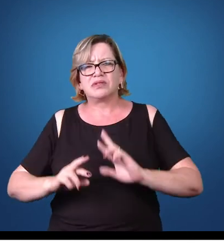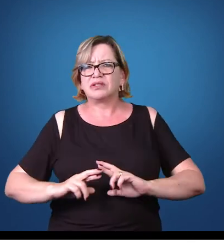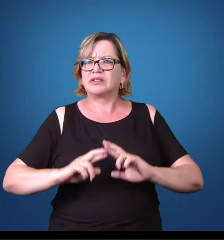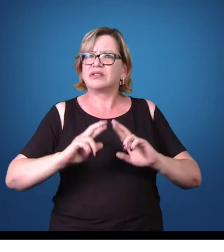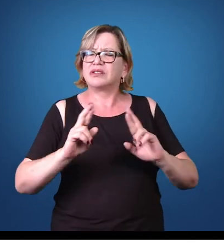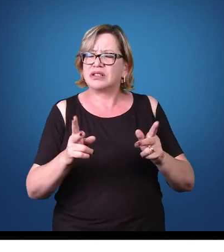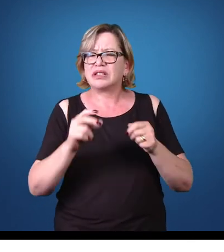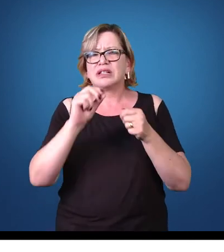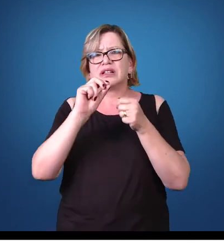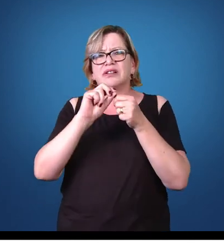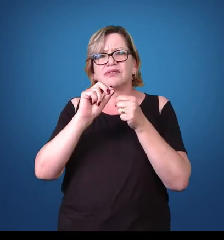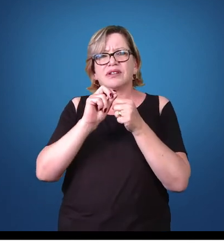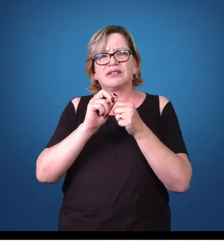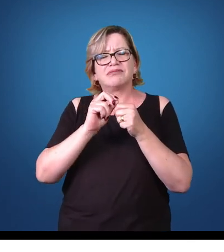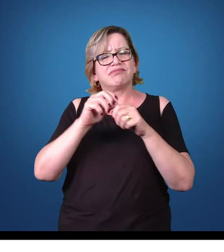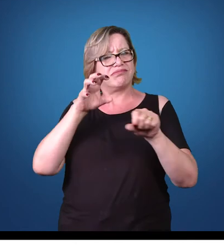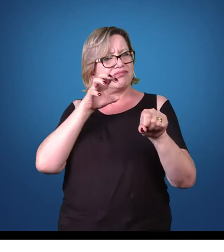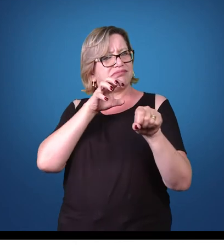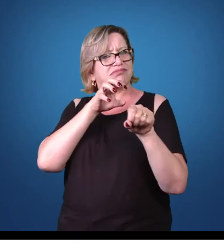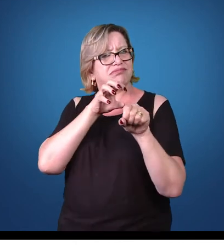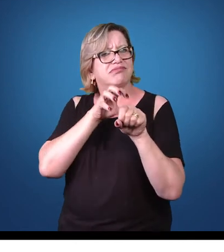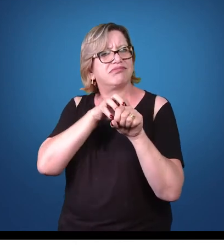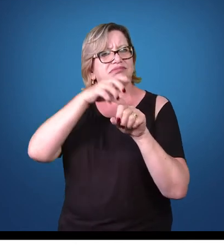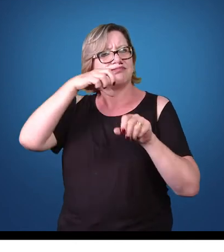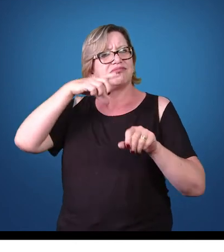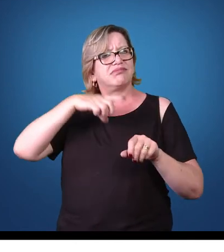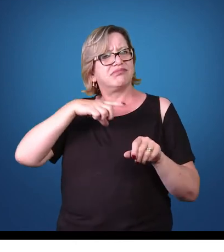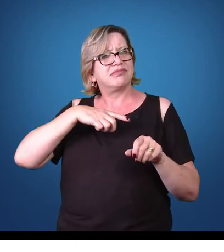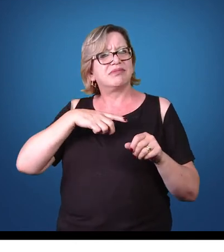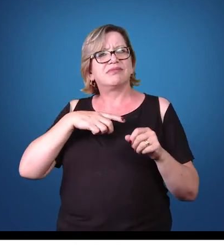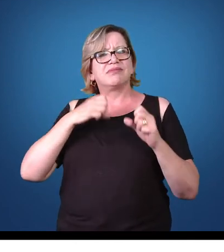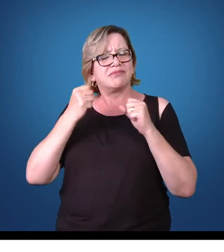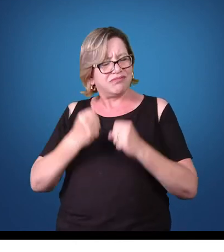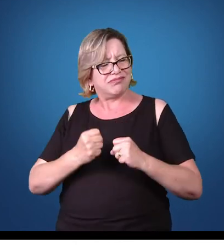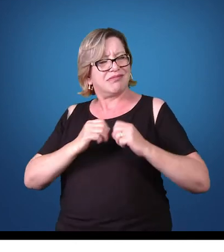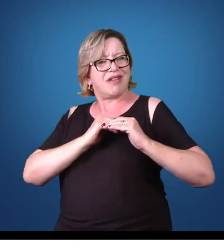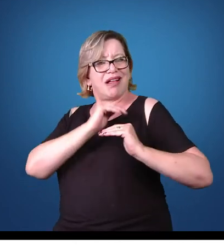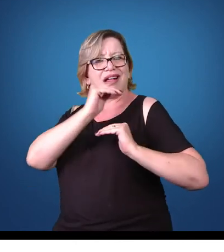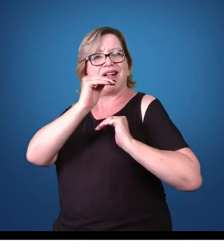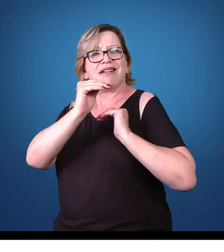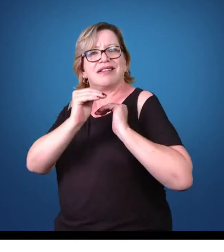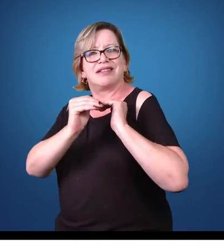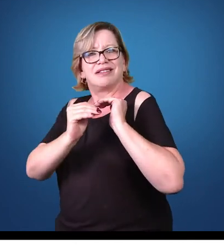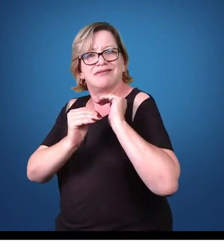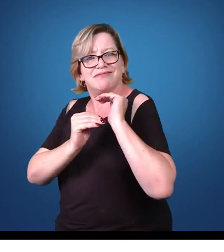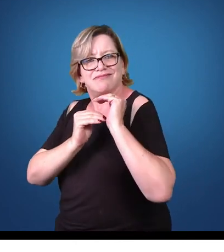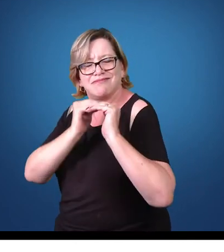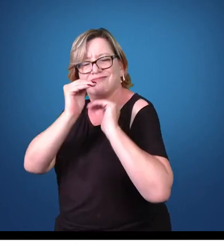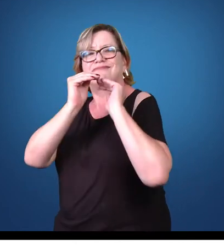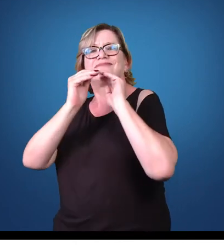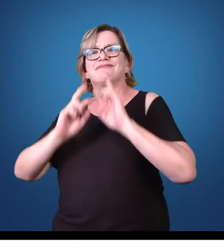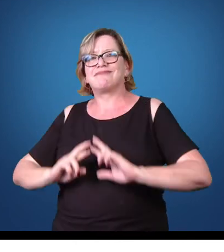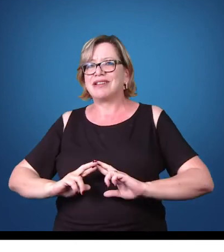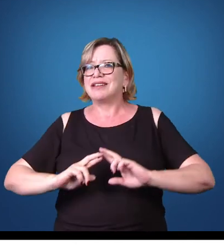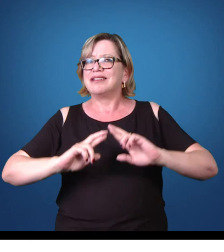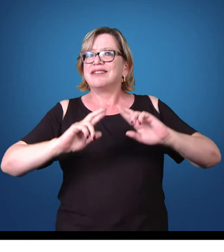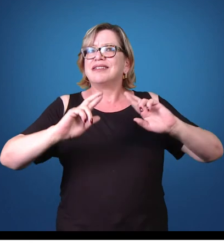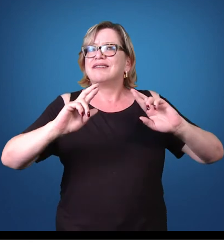garante que o parasita tenha condições de desenvolver processos reprodutivos